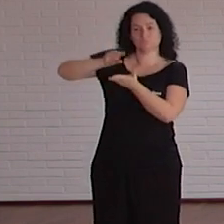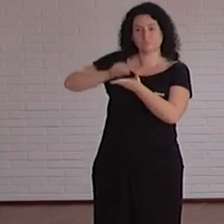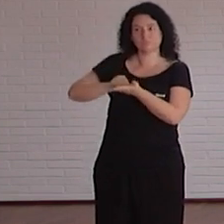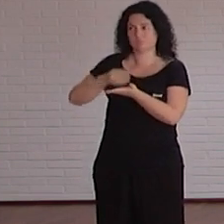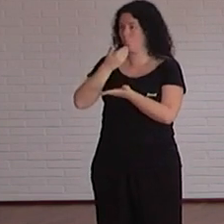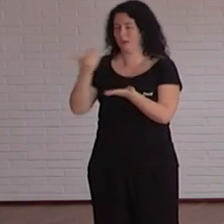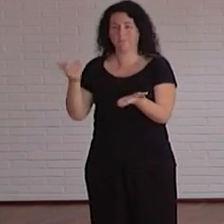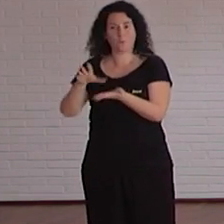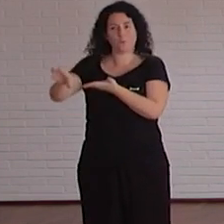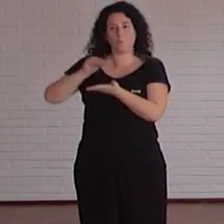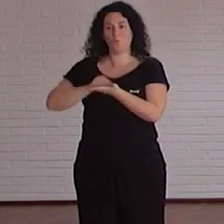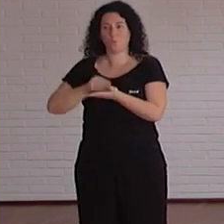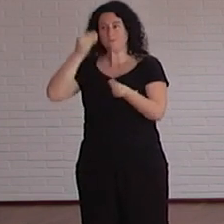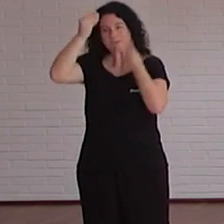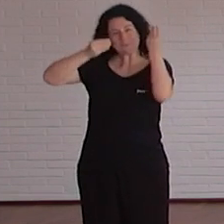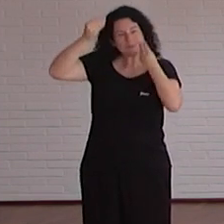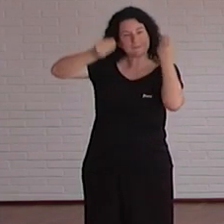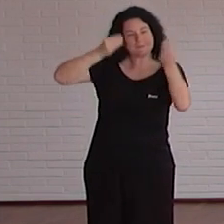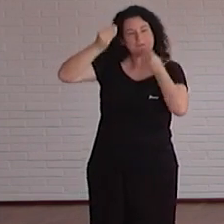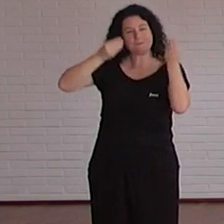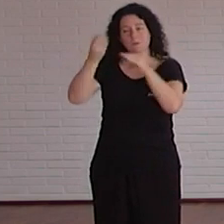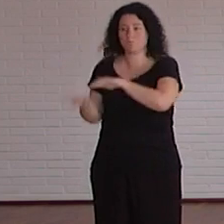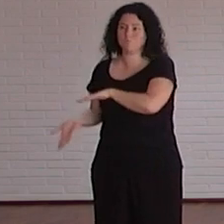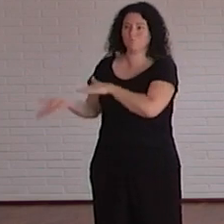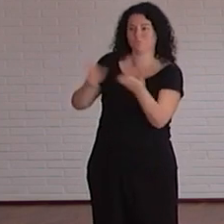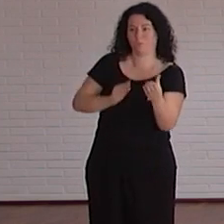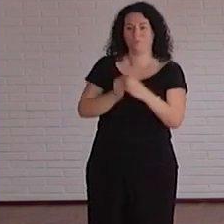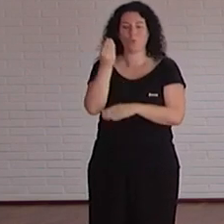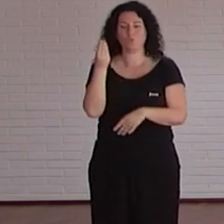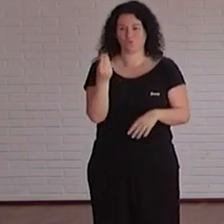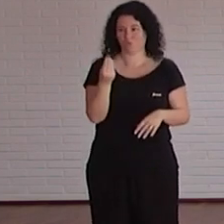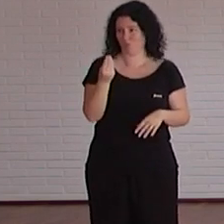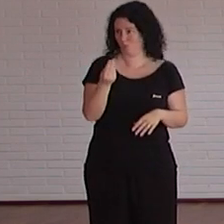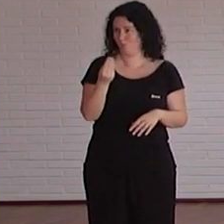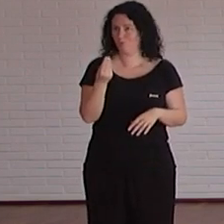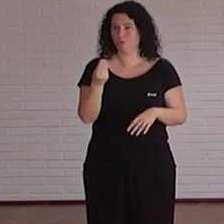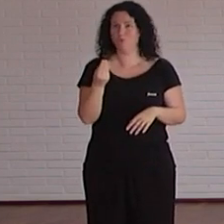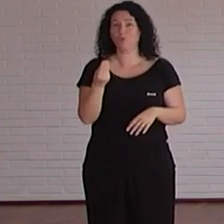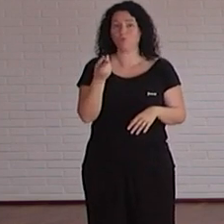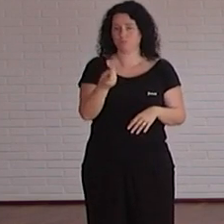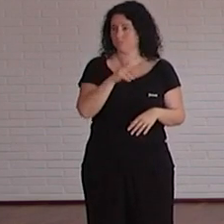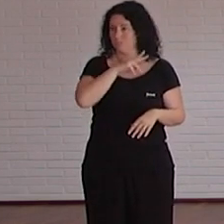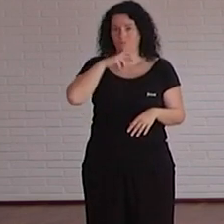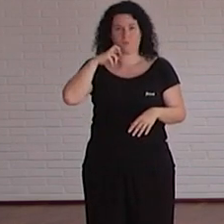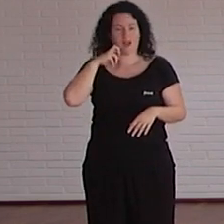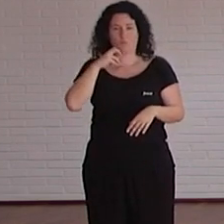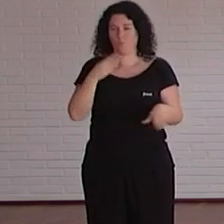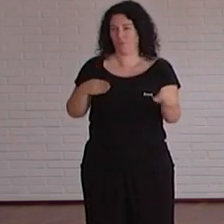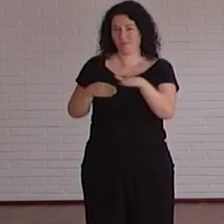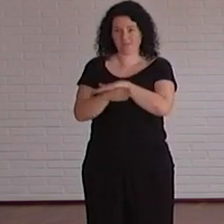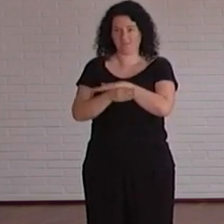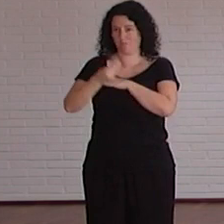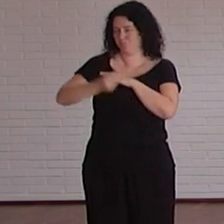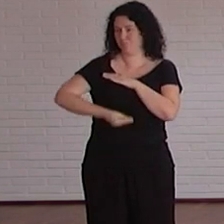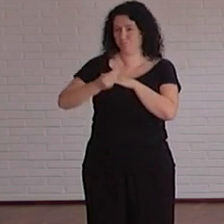marcha las mentes y acabáis sacando un producto que es carísimo que sería inaccesible y de repente vosotros lo hacéis accesible hasta